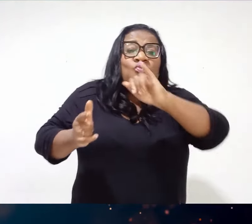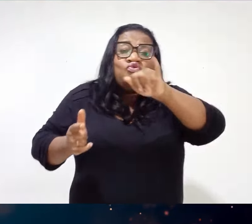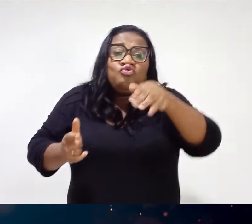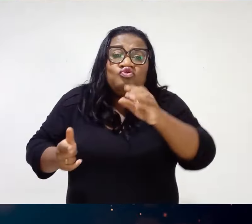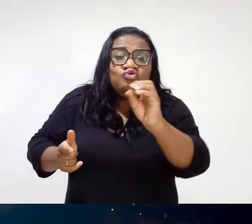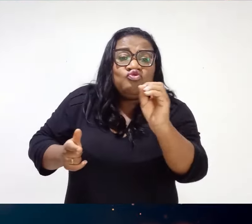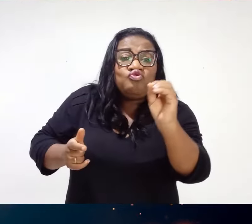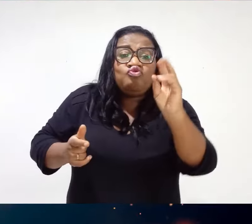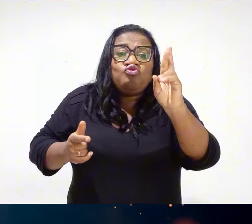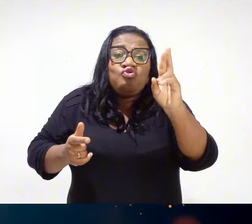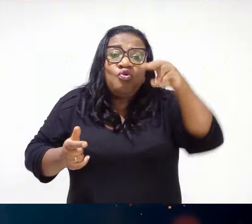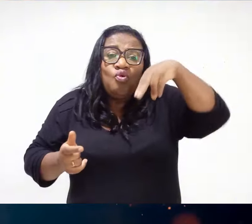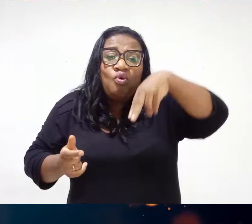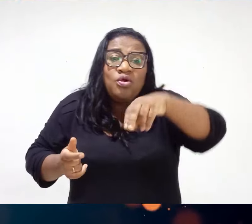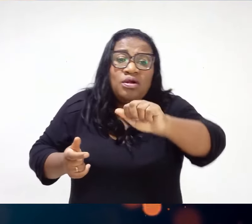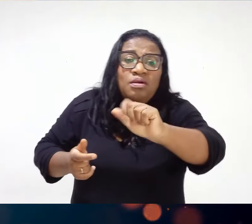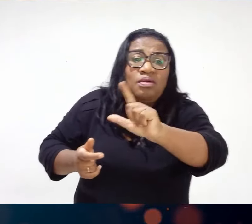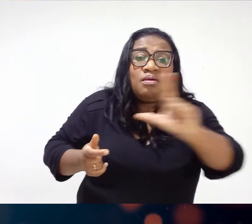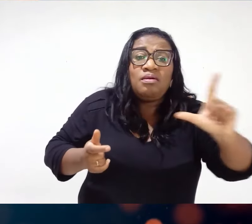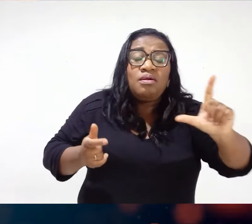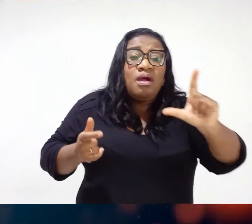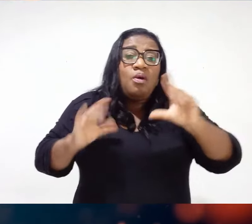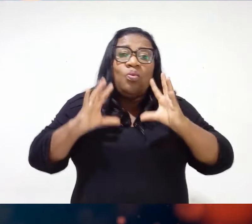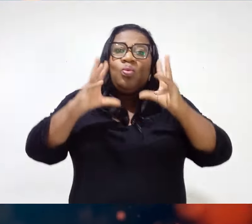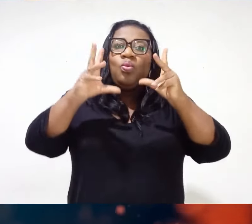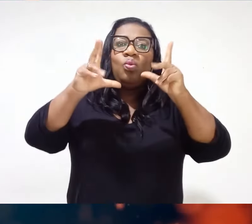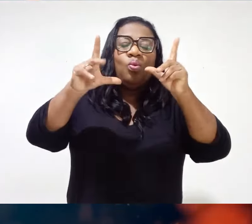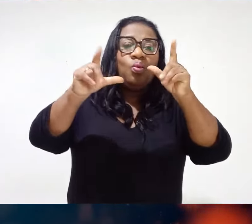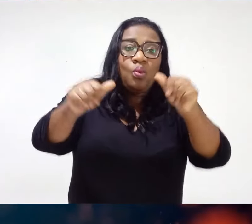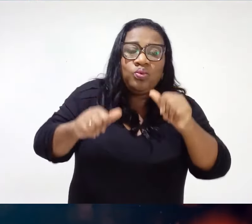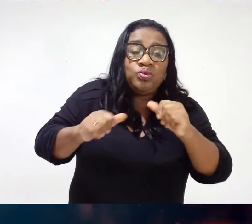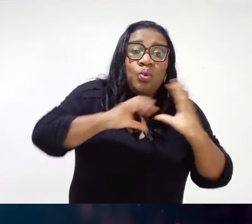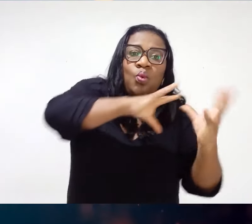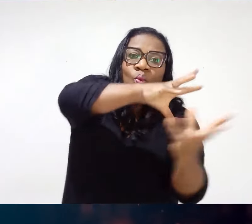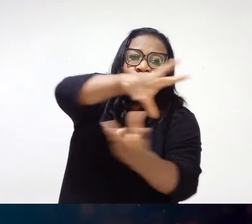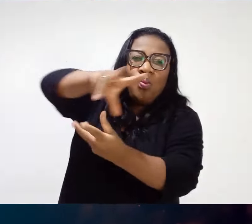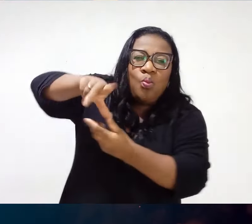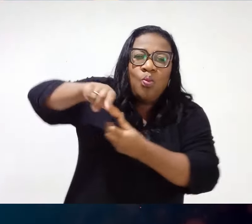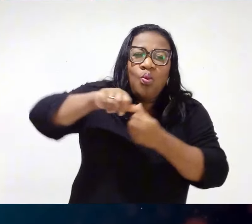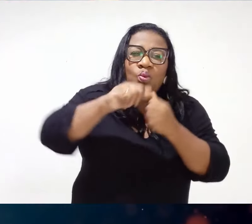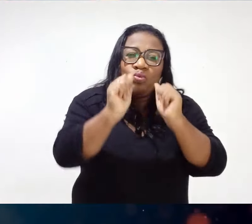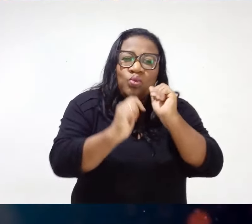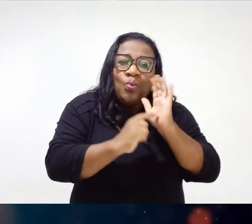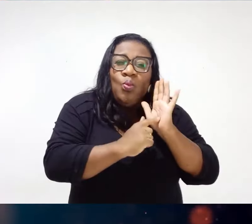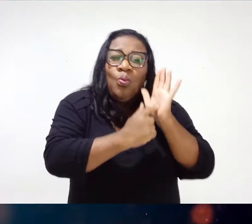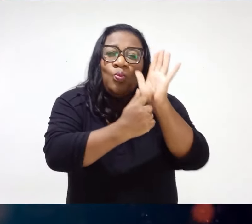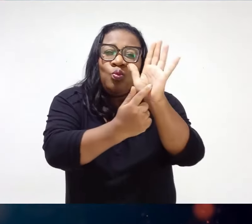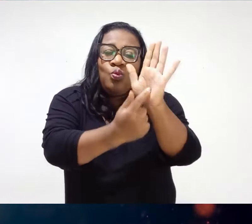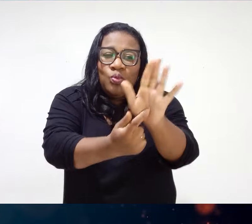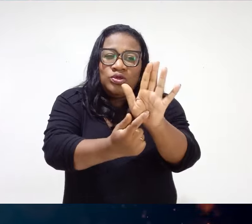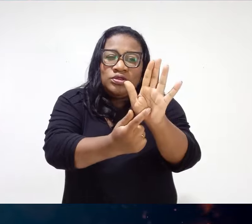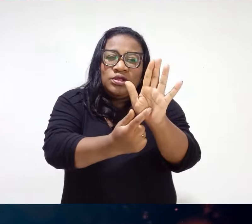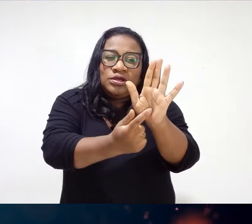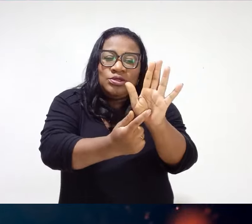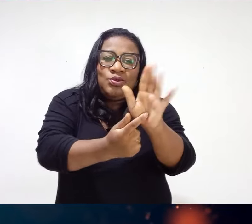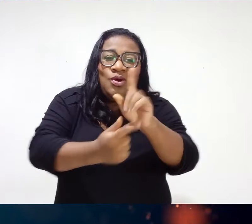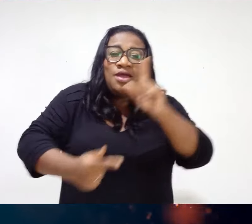The Guardian Todos A imprensa mundial Mostrando O êxito De um filho de Deus